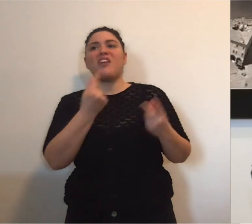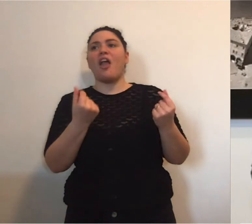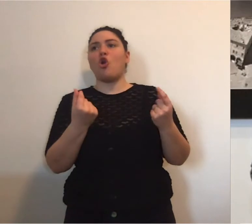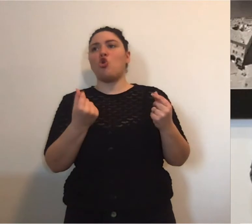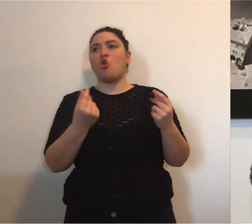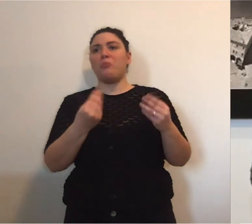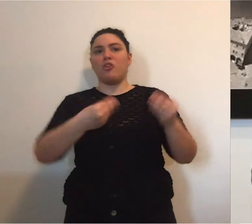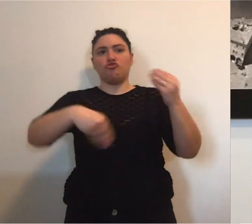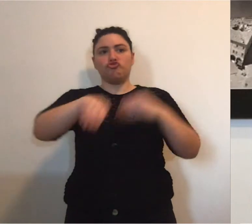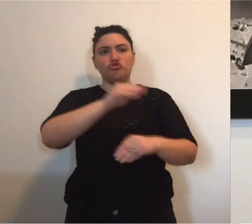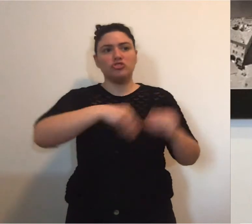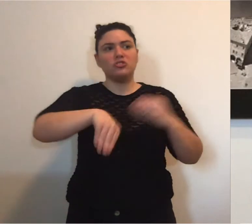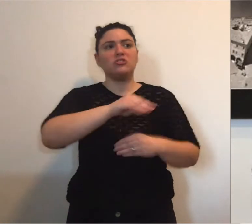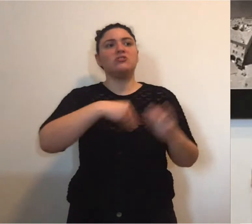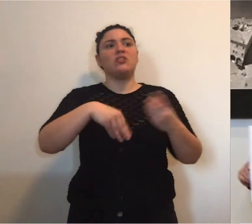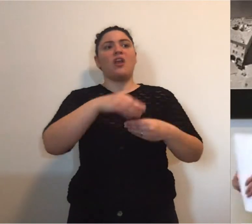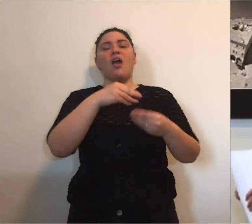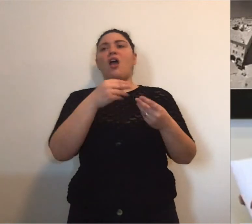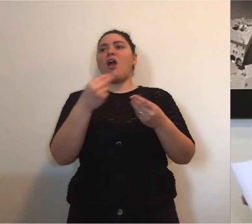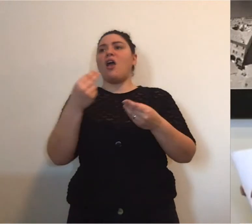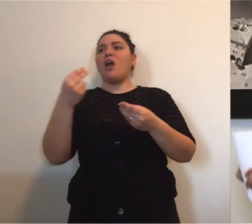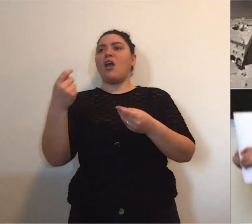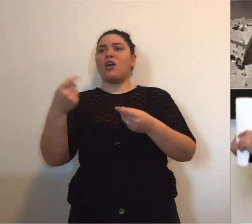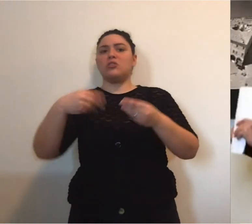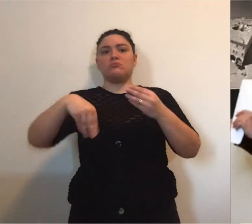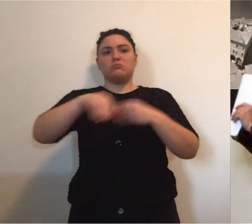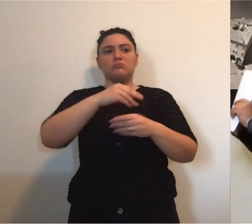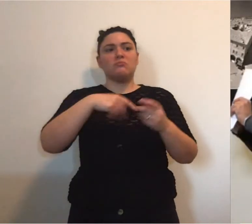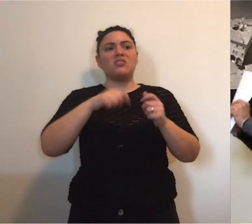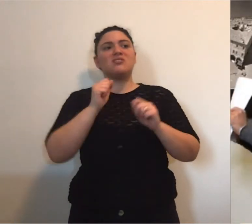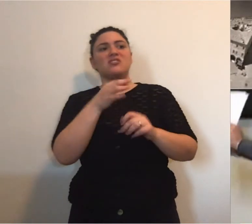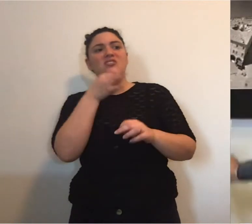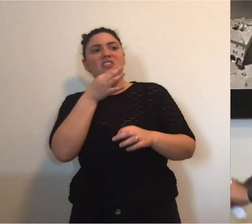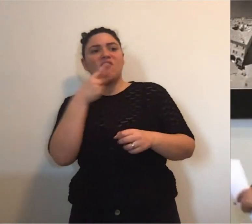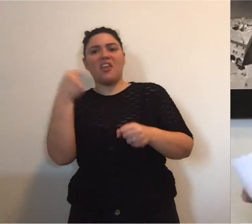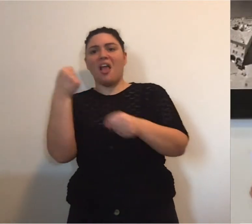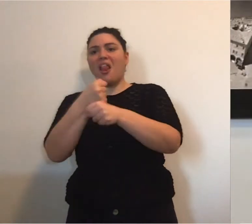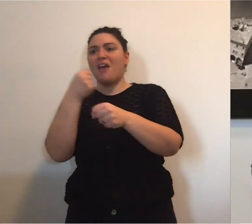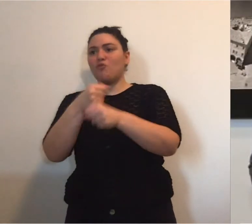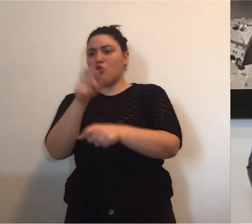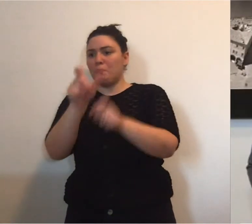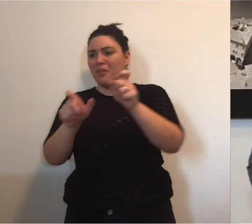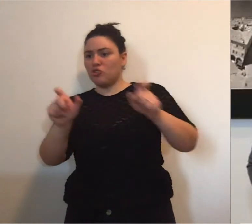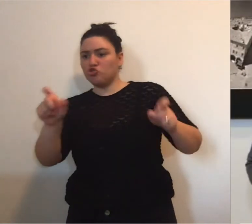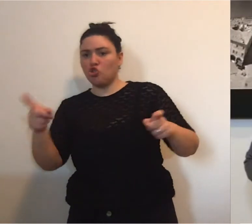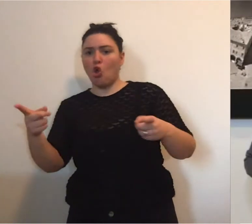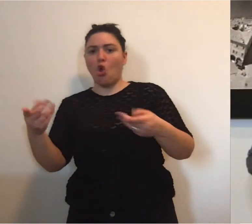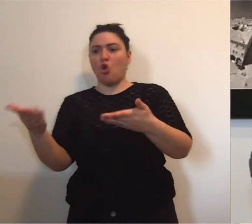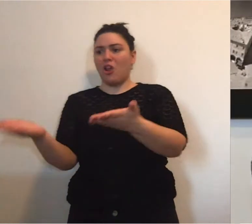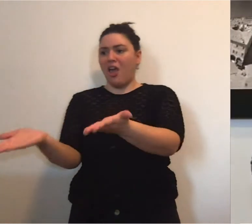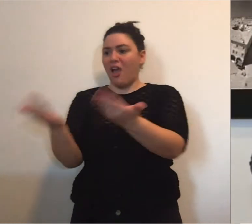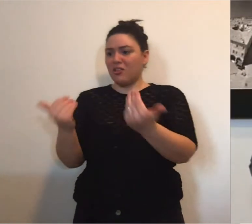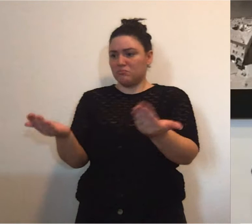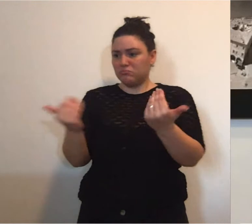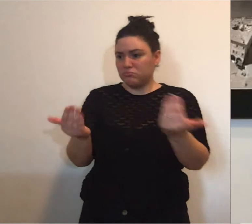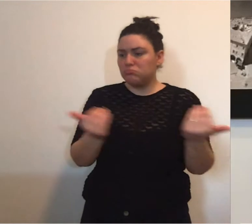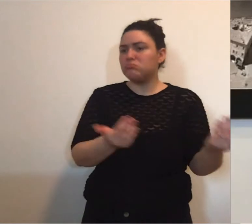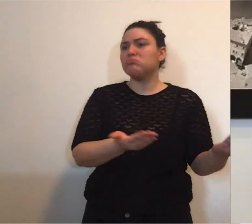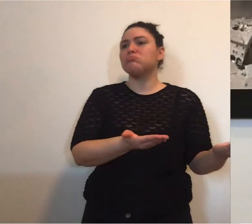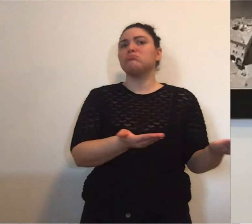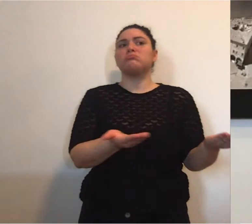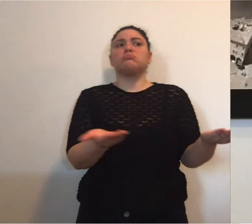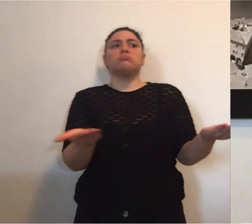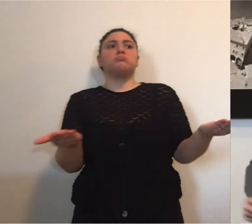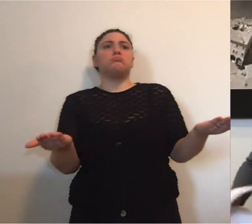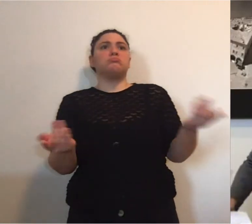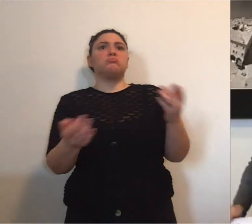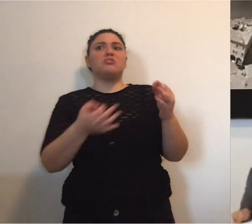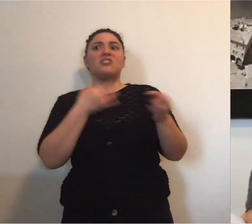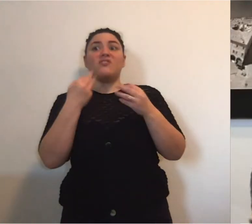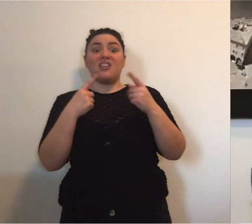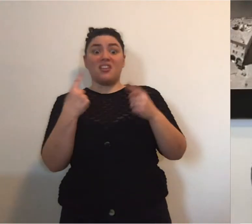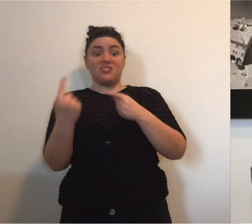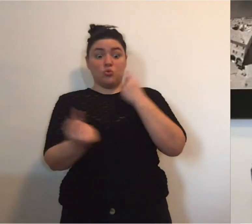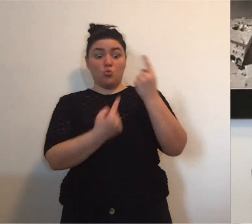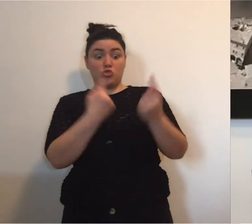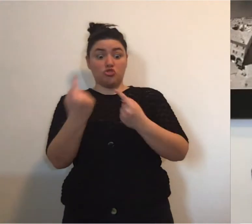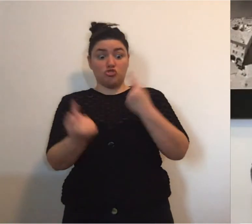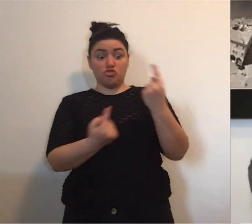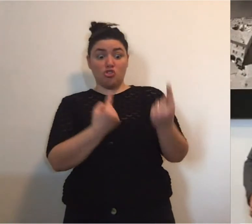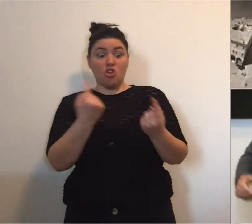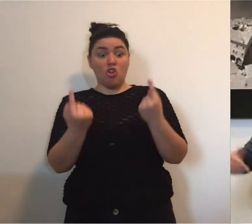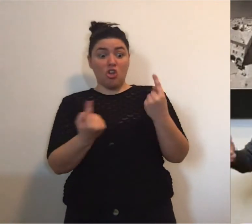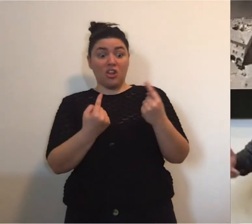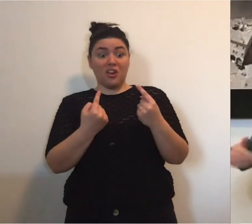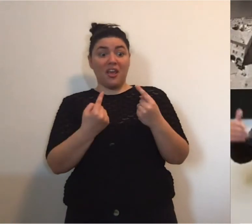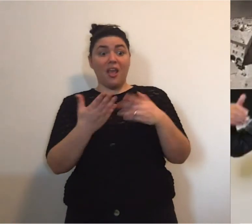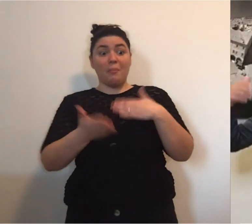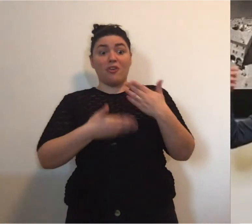opere pubbliche significa fare ripartire l'economia, significa ridistribuire risorse, significa fare in modo che lavori la gente